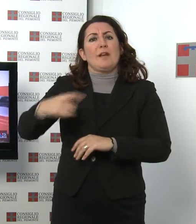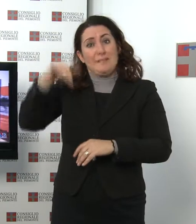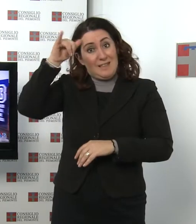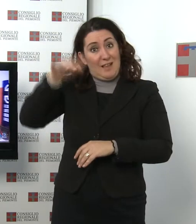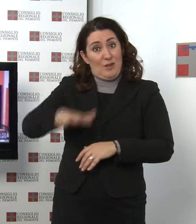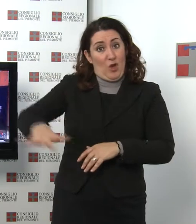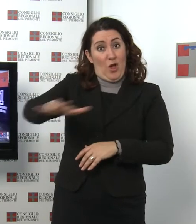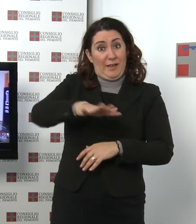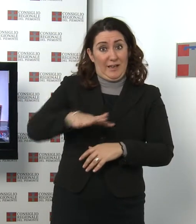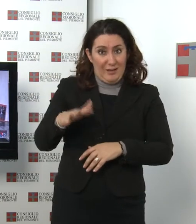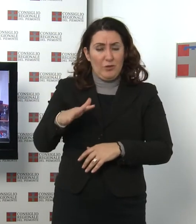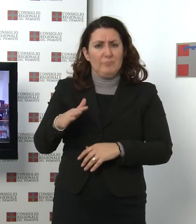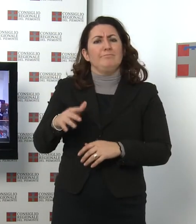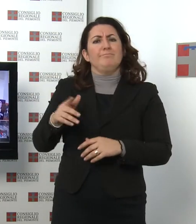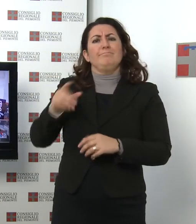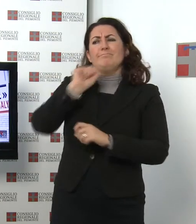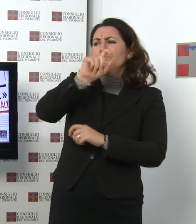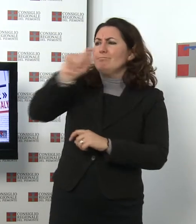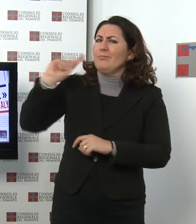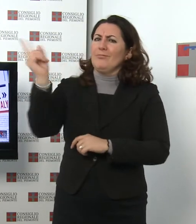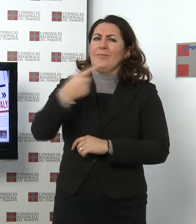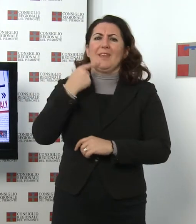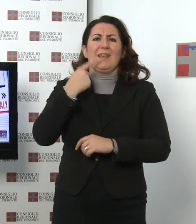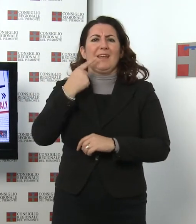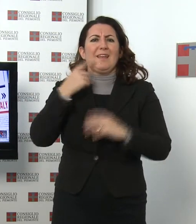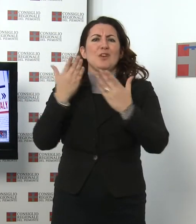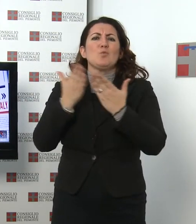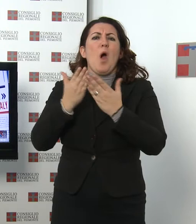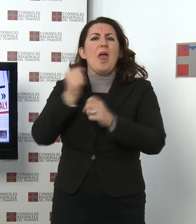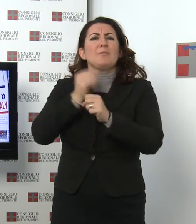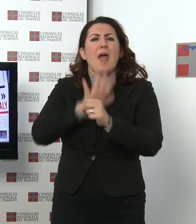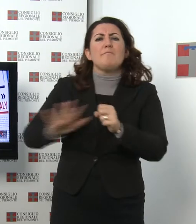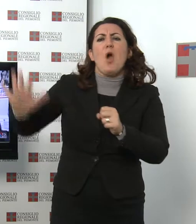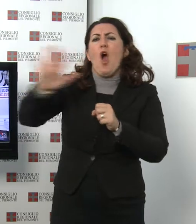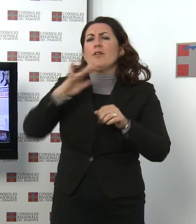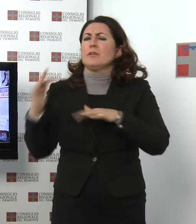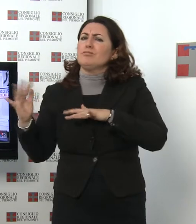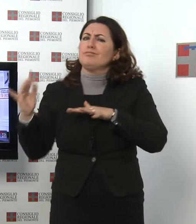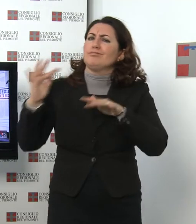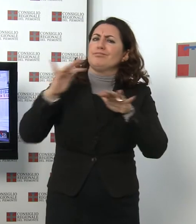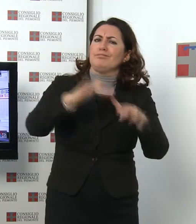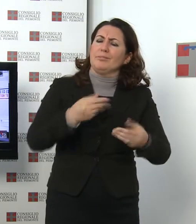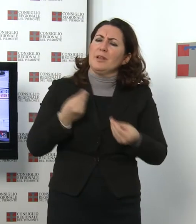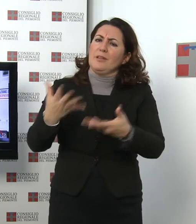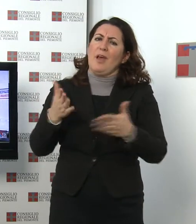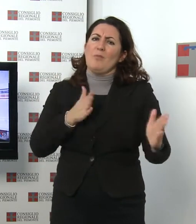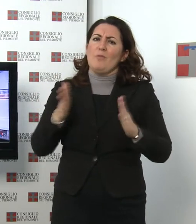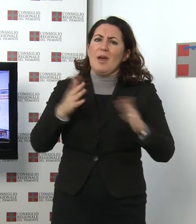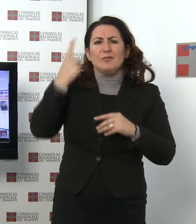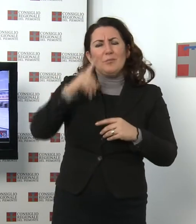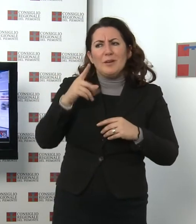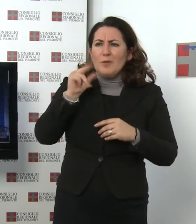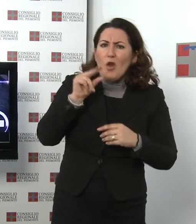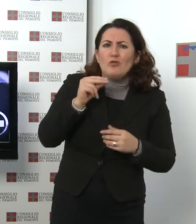Indirizzate alle scuole piemontesi di ogni ordine e grado, le iniziative si propongono come momento di conoscenza e di riflessione per professori e